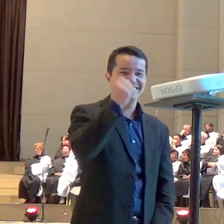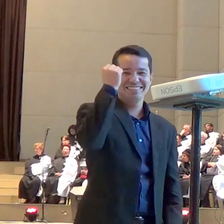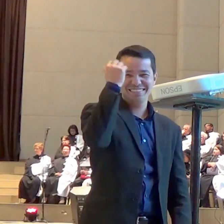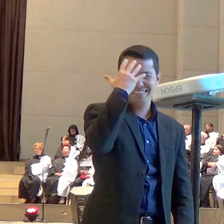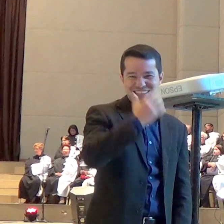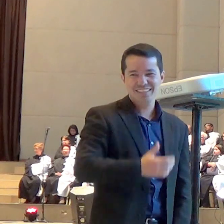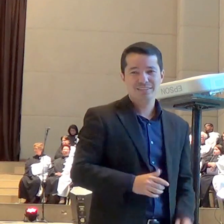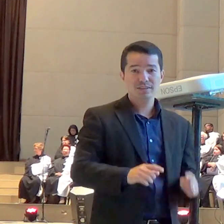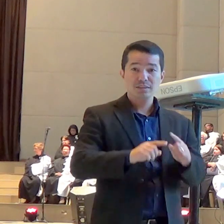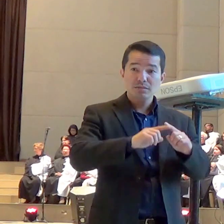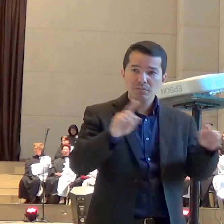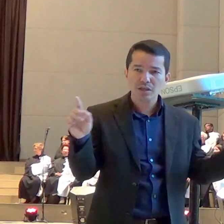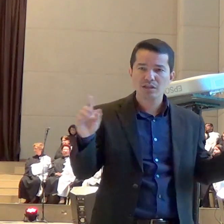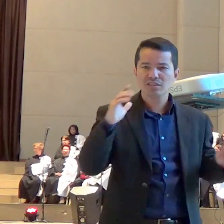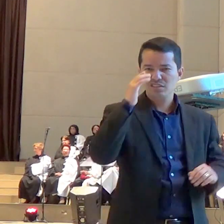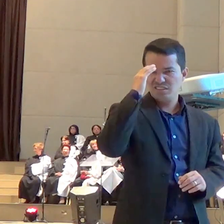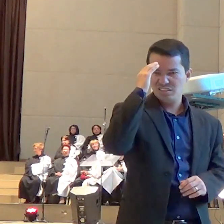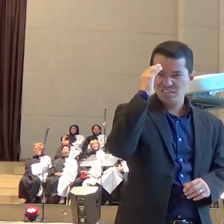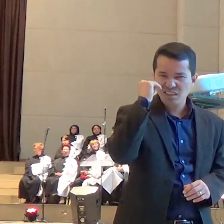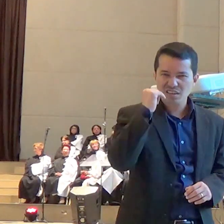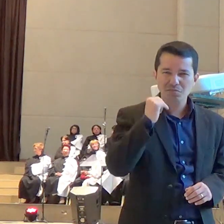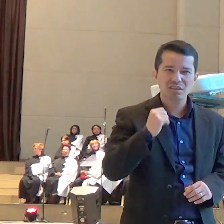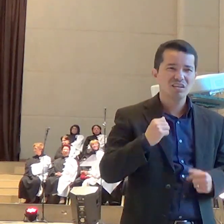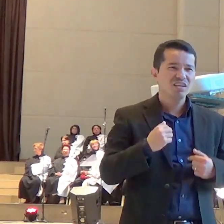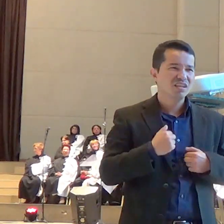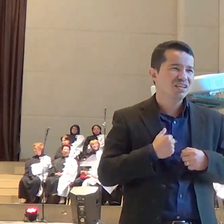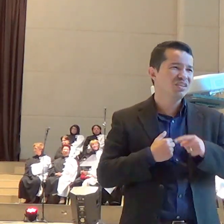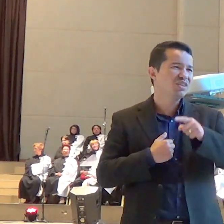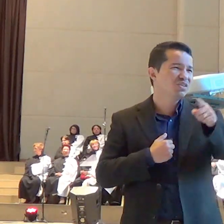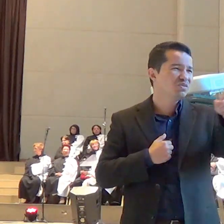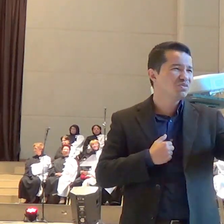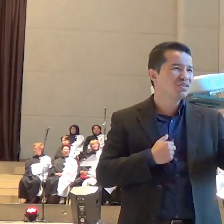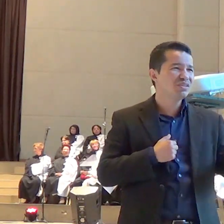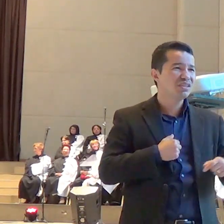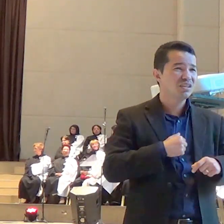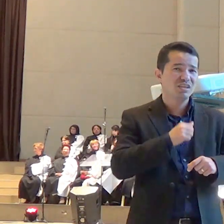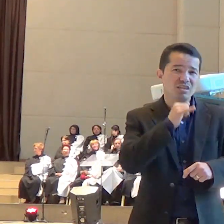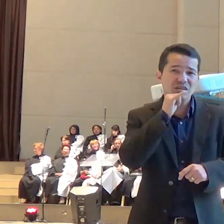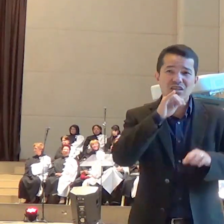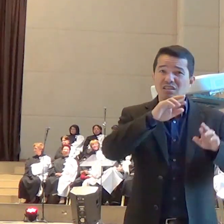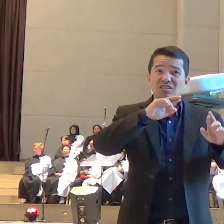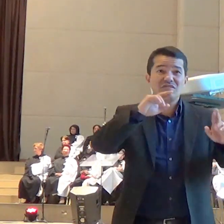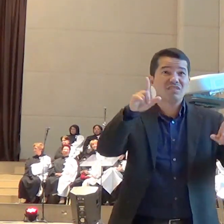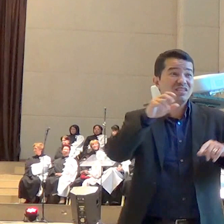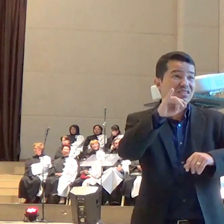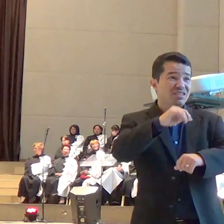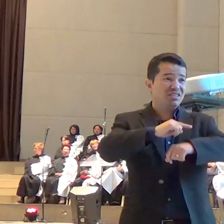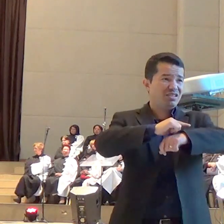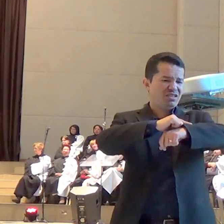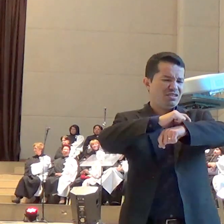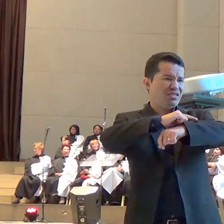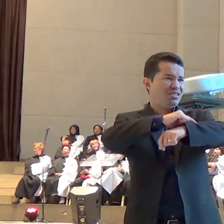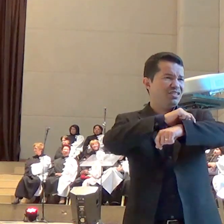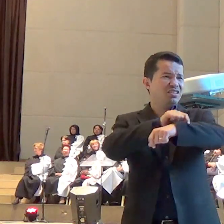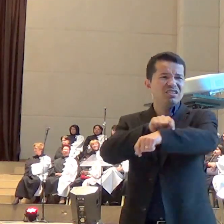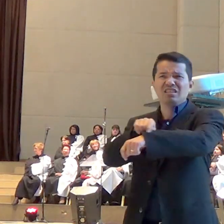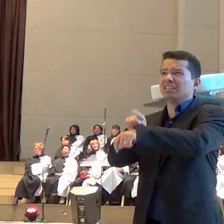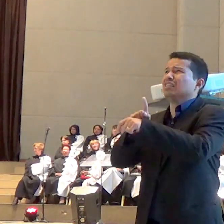minhoquinha essa vermezinho olha para Deus e diz pai tem misericórdia de mim a Bíblia diz que ele nos